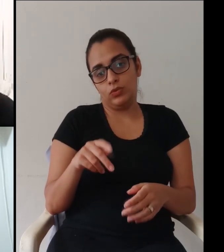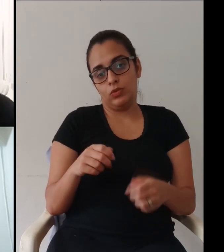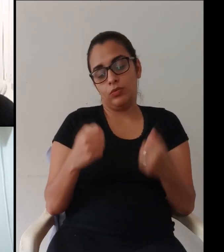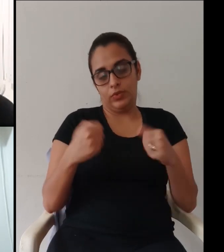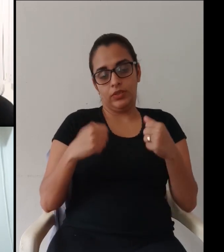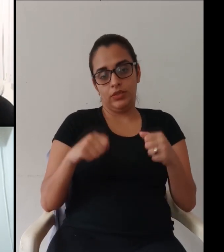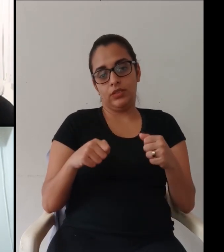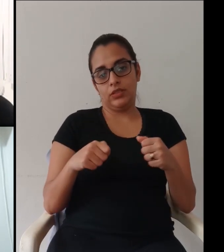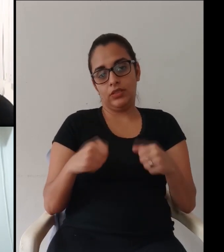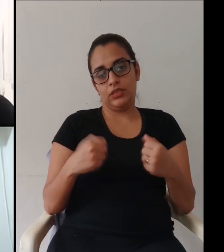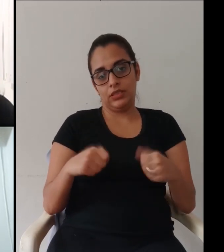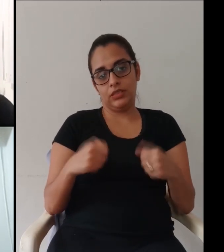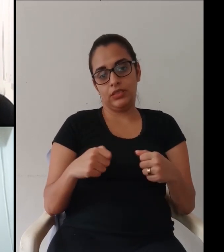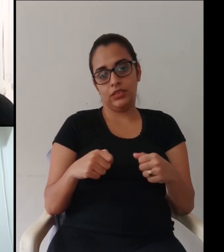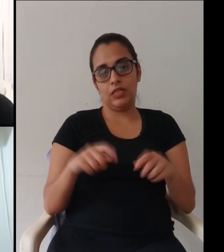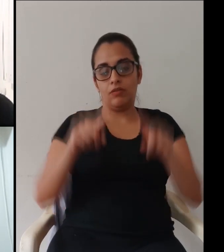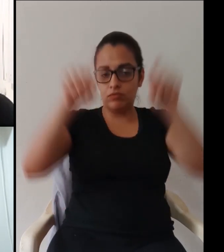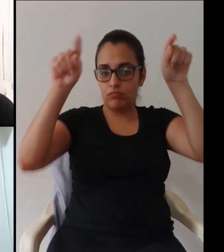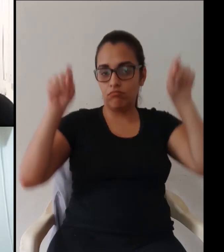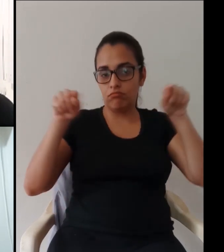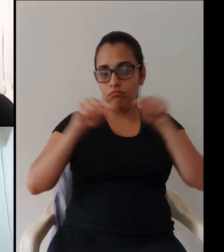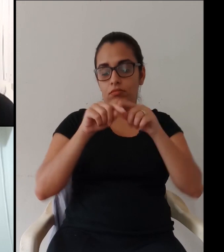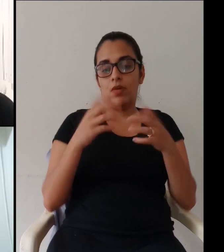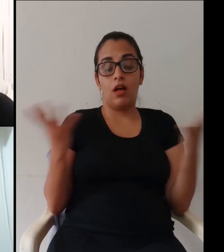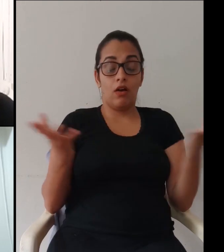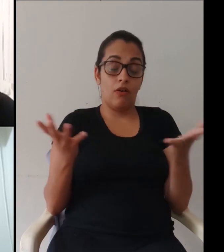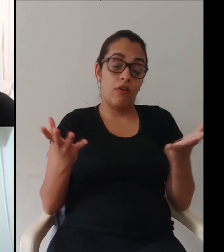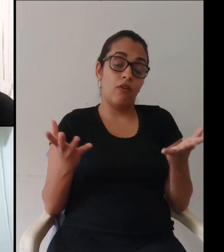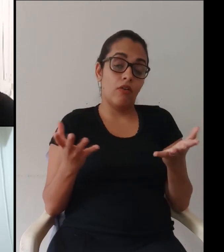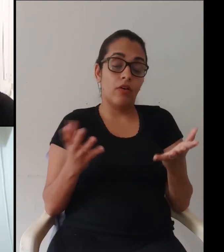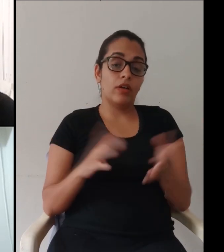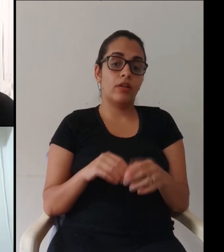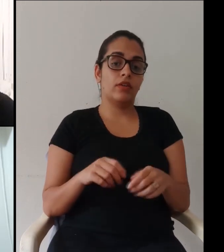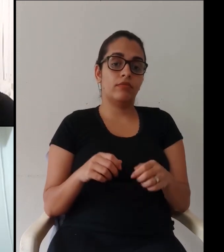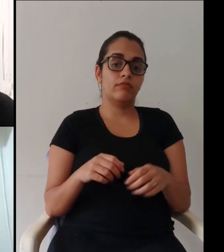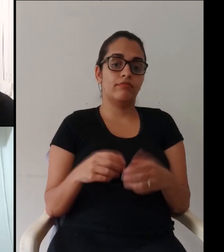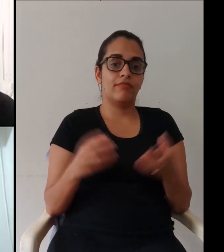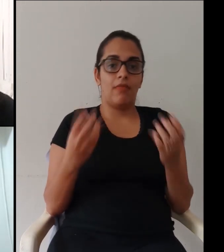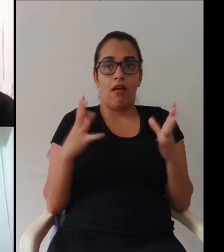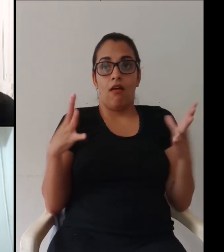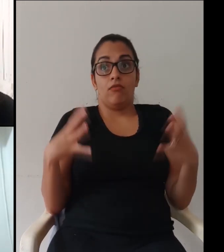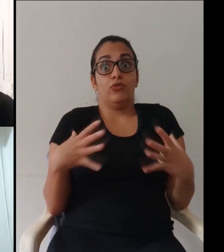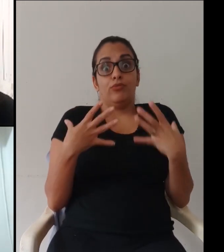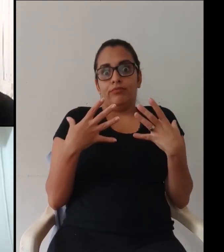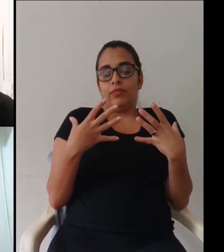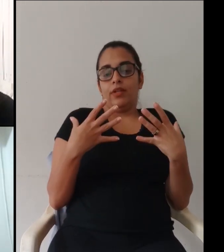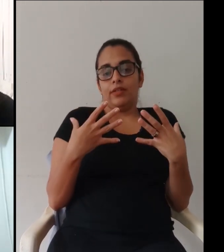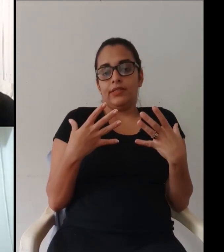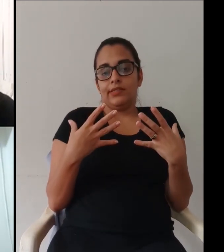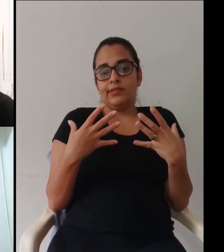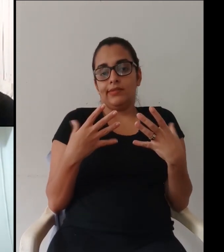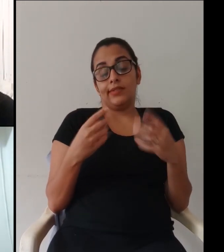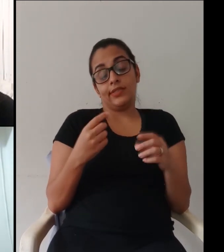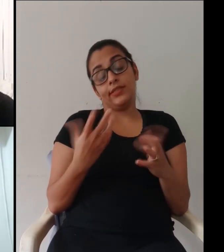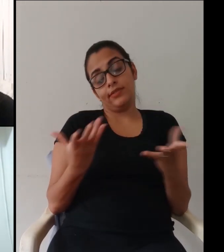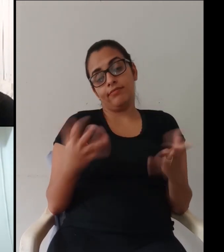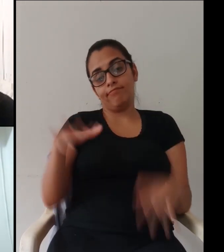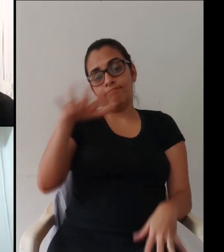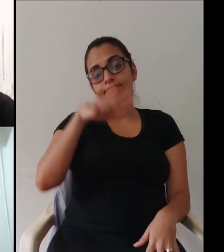para o mundo é uma decisão que antes era a opção do professor fazer parte das suas aulas no formato mais ídolo